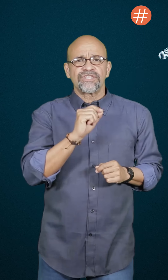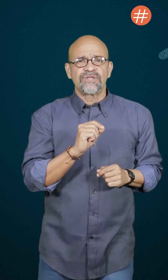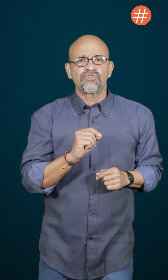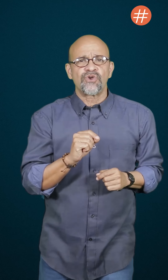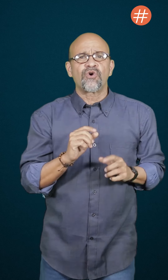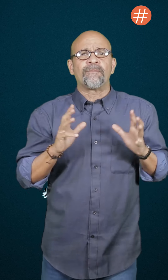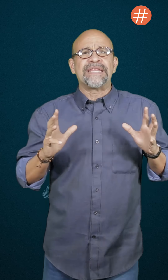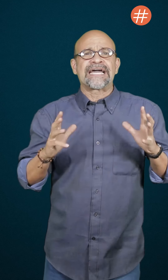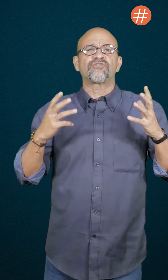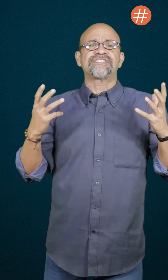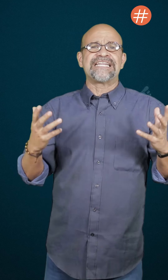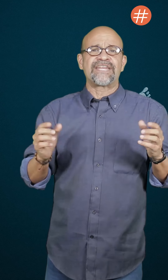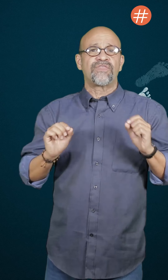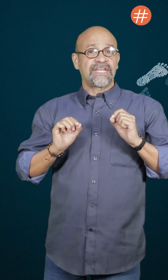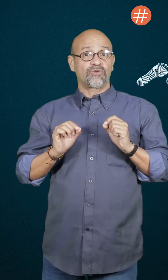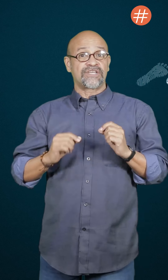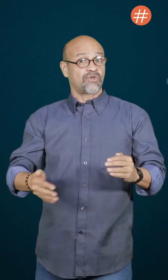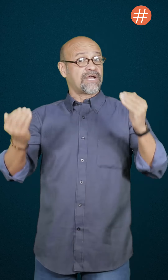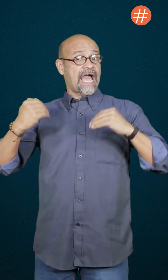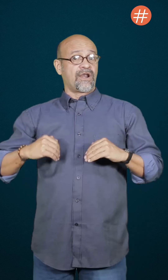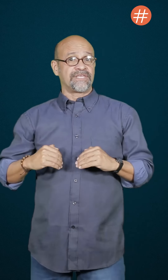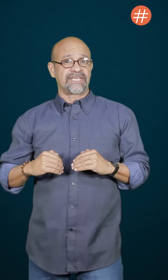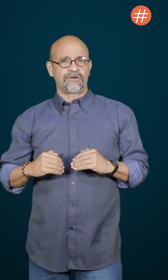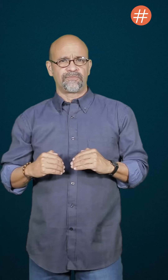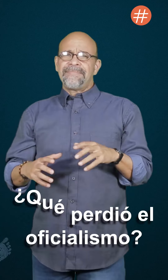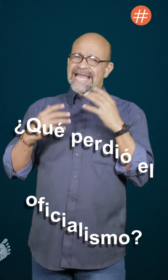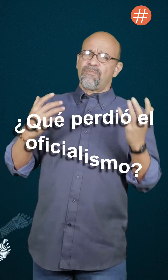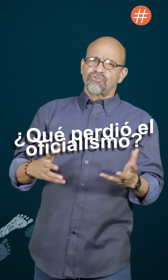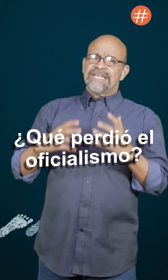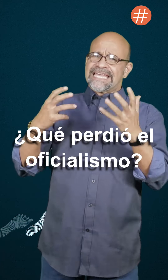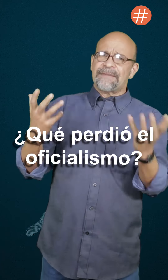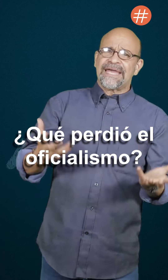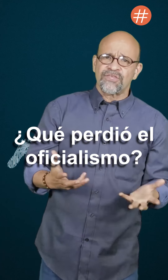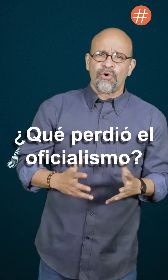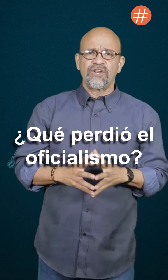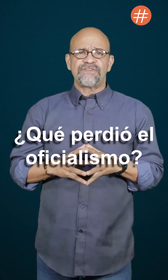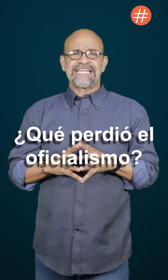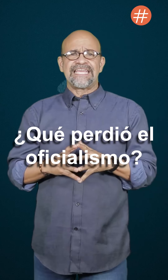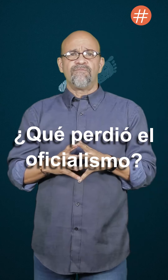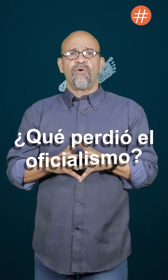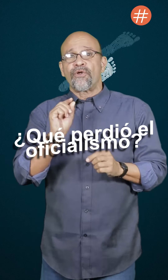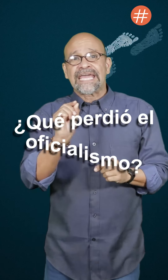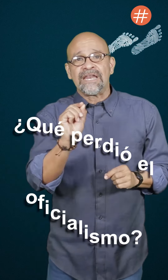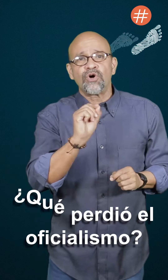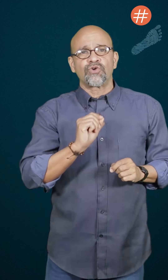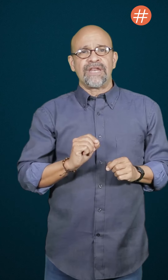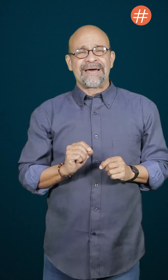distribución complica los escenarios de negociación a lo interno. Veamos que perdió el oficialismo porque el voto del